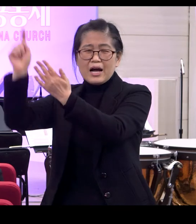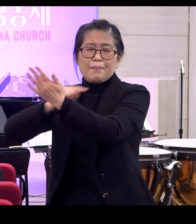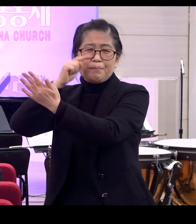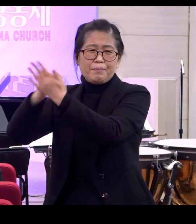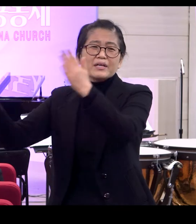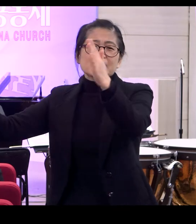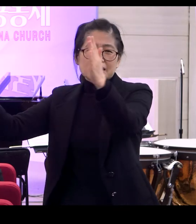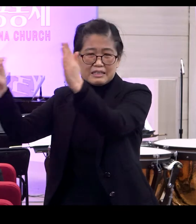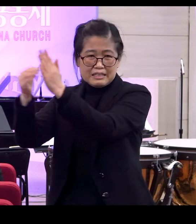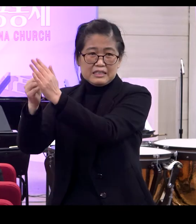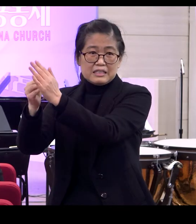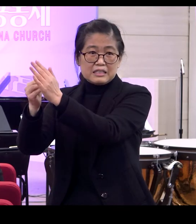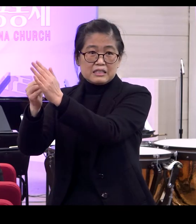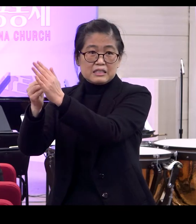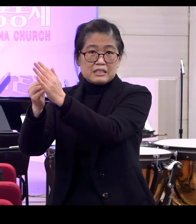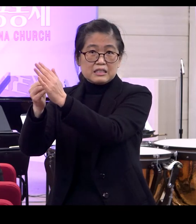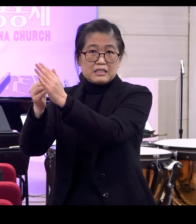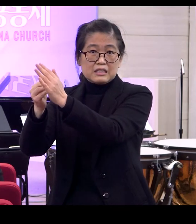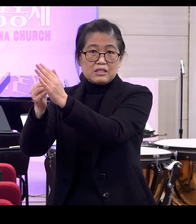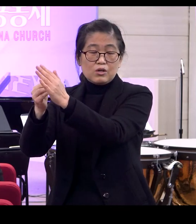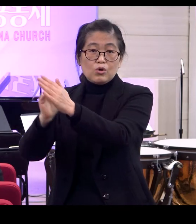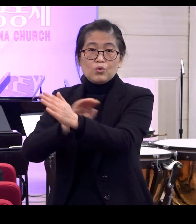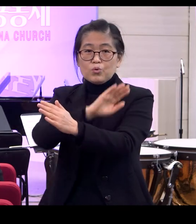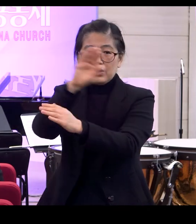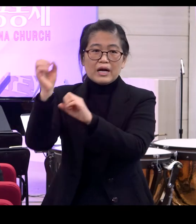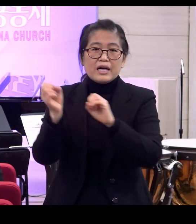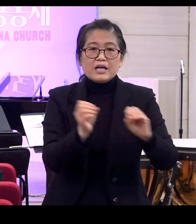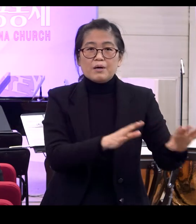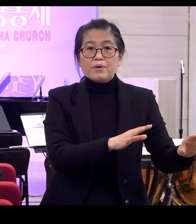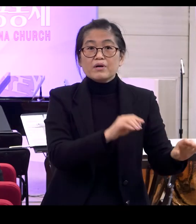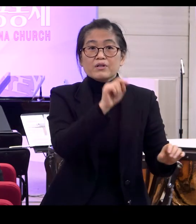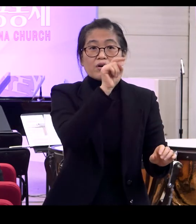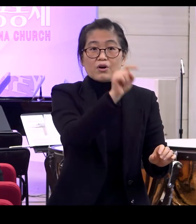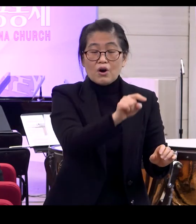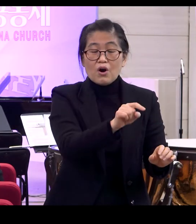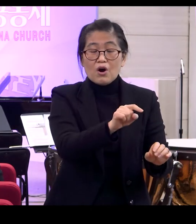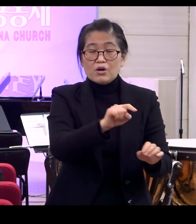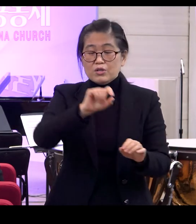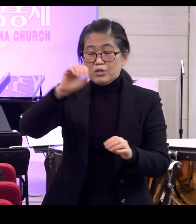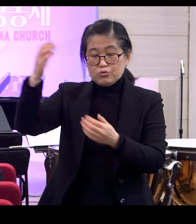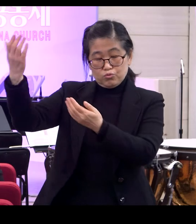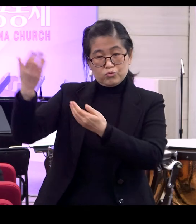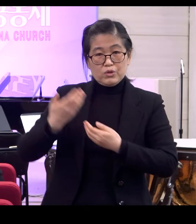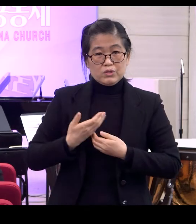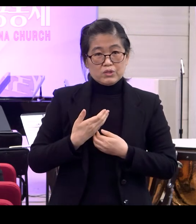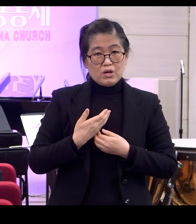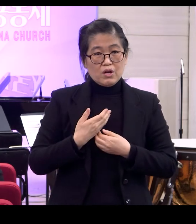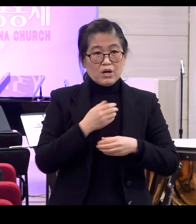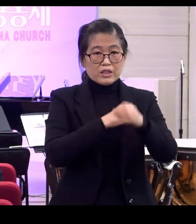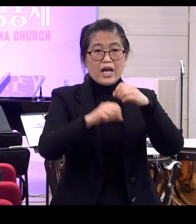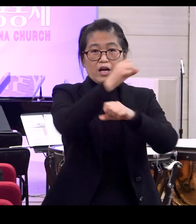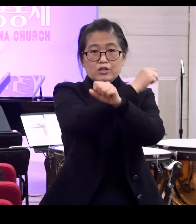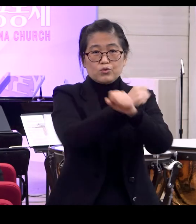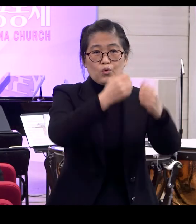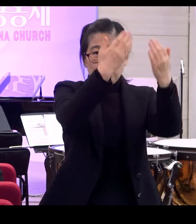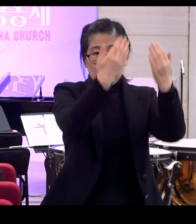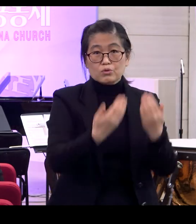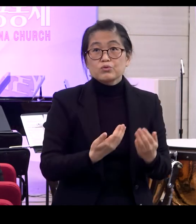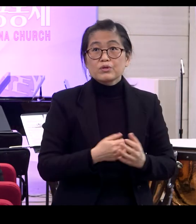우리가 잃어버렸던 뭘 되찾아 주신 거예요 그게 바로 대소가 아닙니까? 그게 리듬션 아니에요 근데 뭘 되찾아 주셨다는